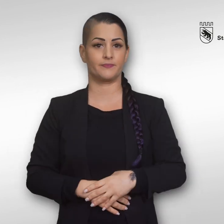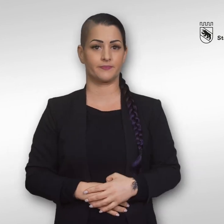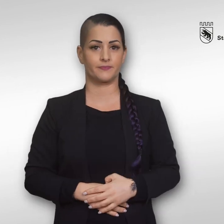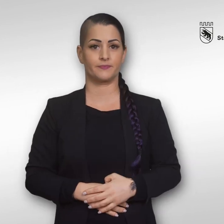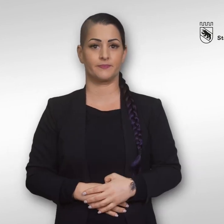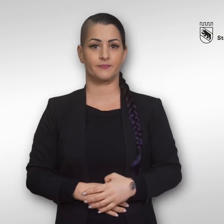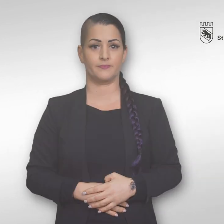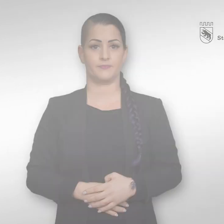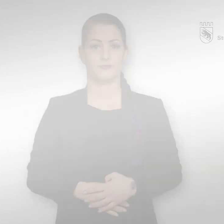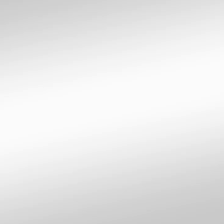bern.ch